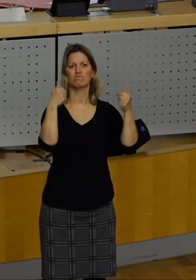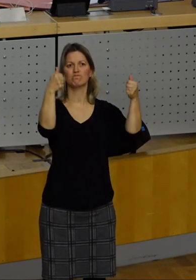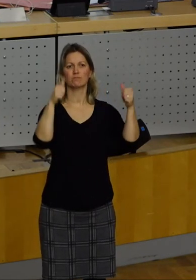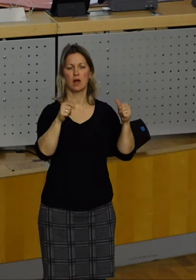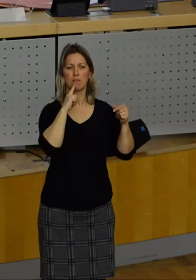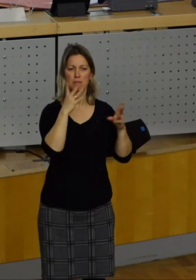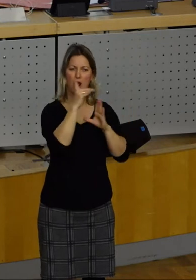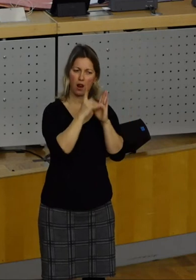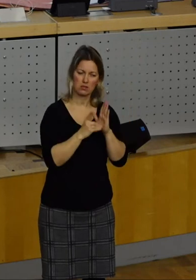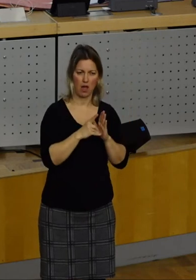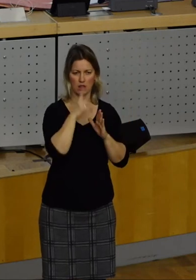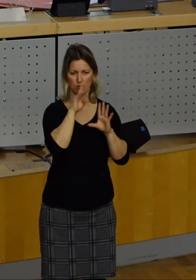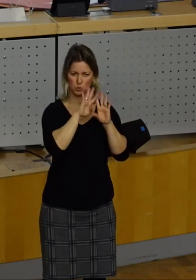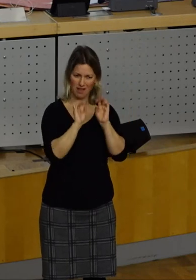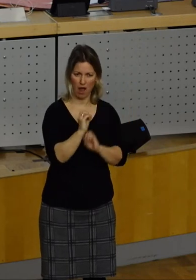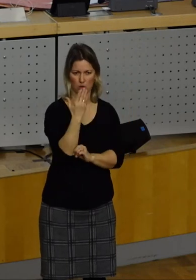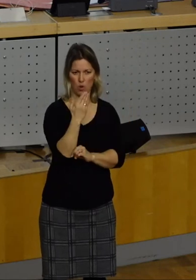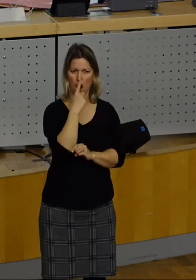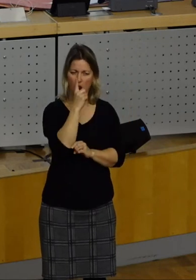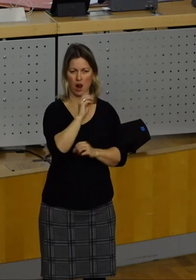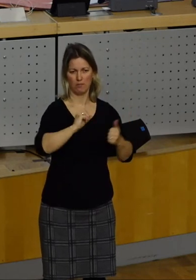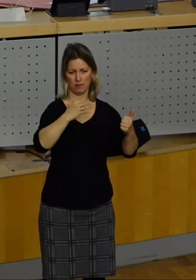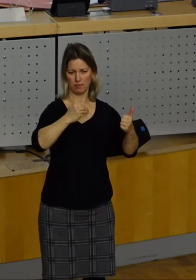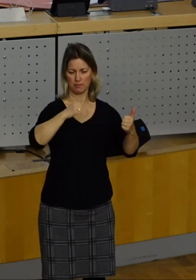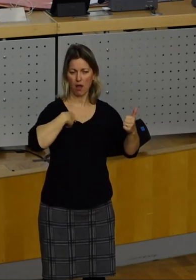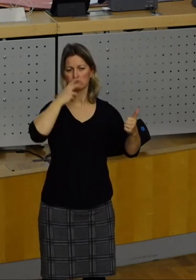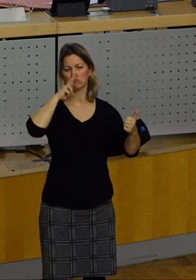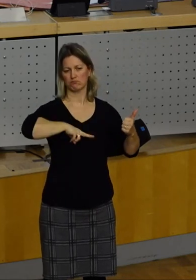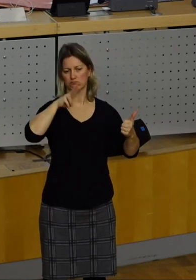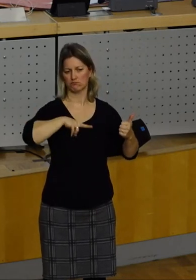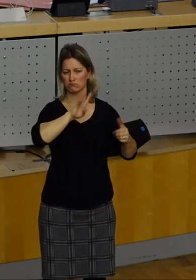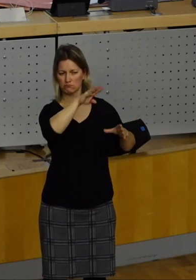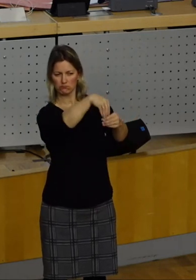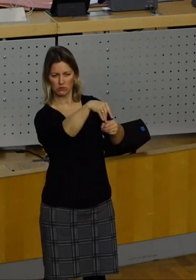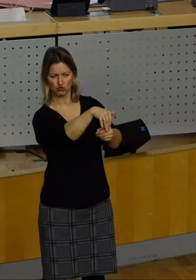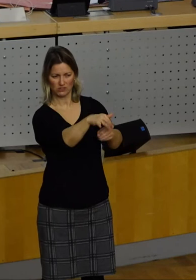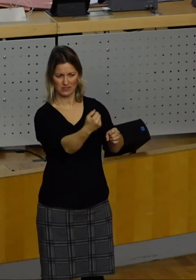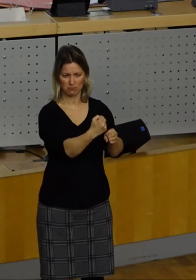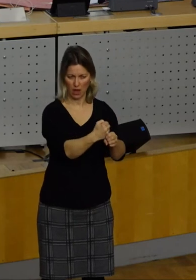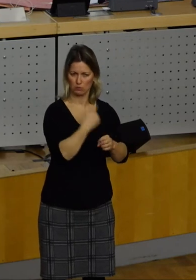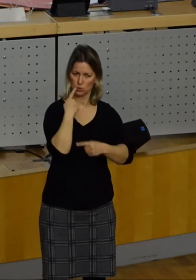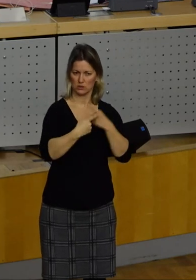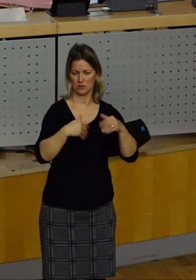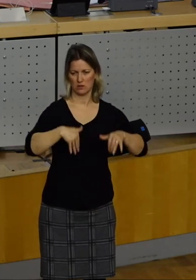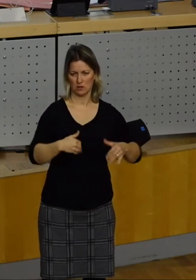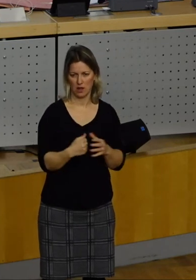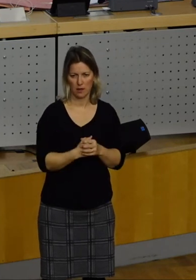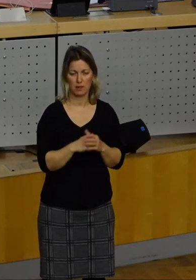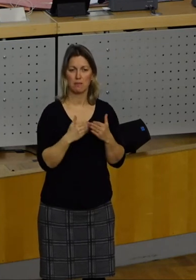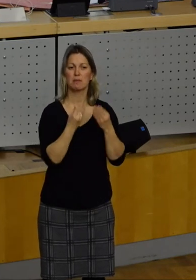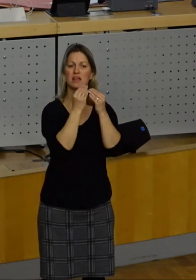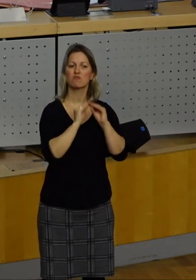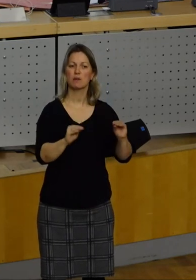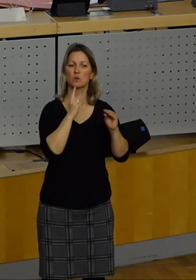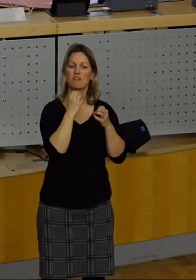aktuell und umfassend in nutzbaren Formaten zur Verfügung stehen. Dafür kann auch die Informationsfreiheitssatzung zu einer